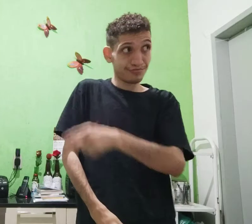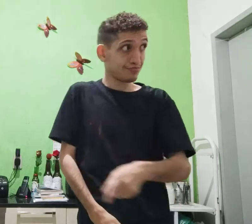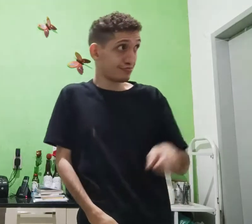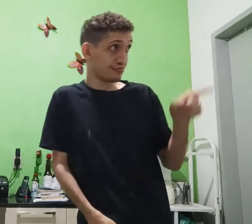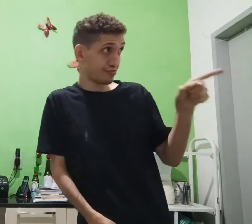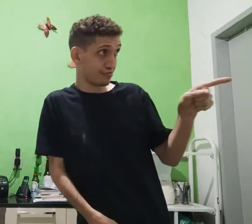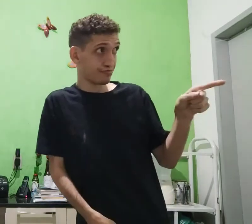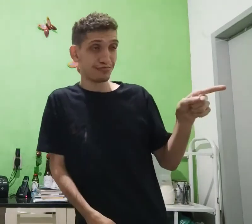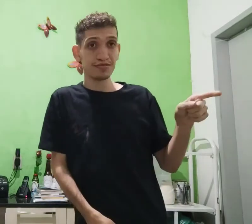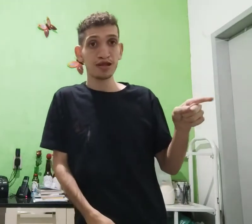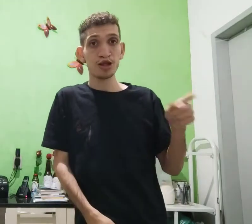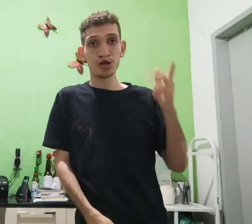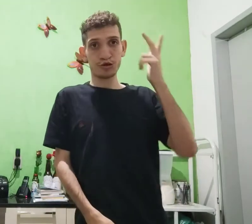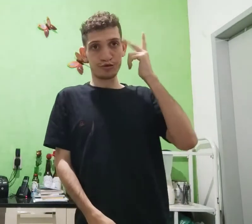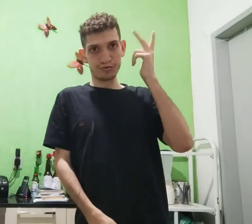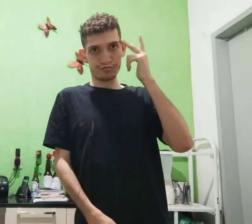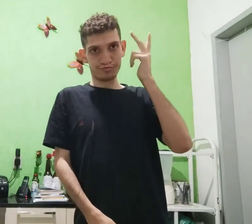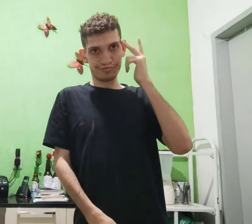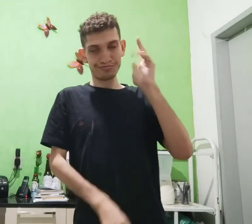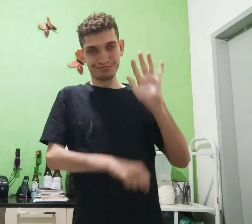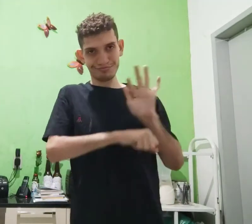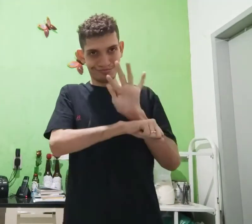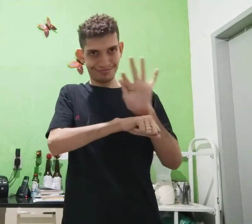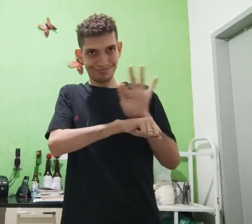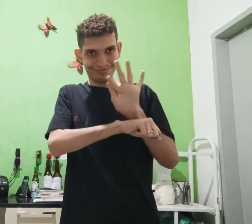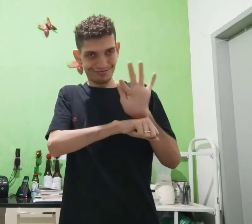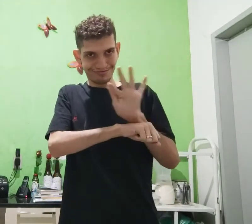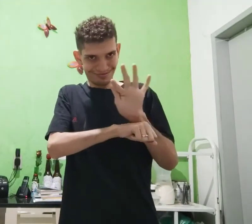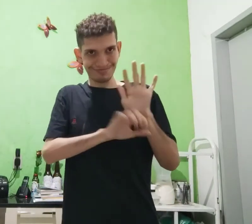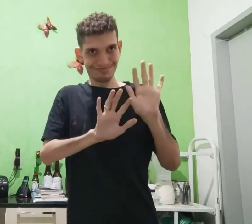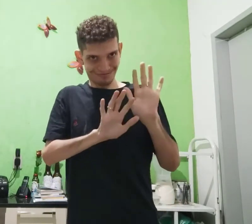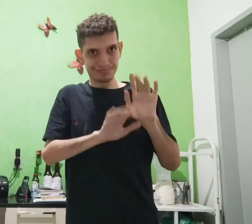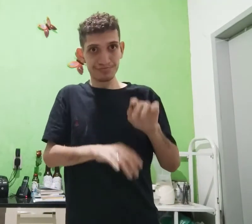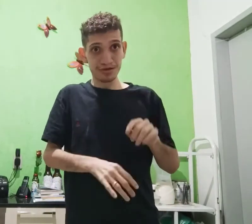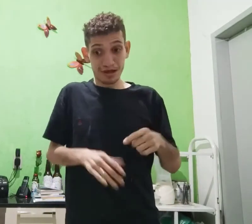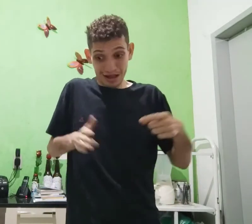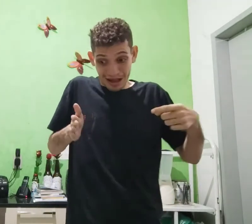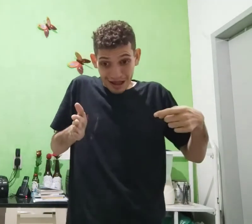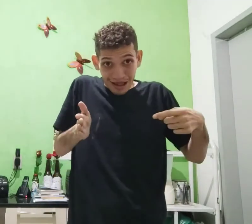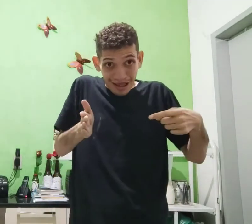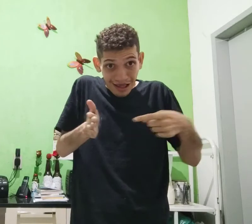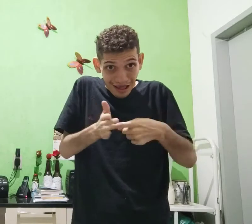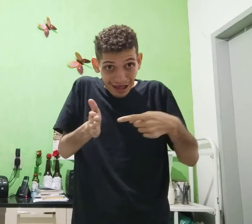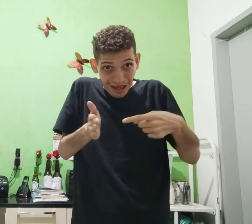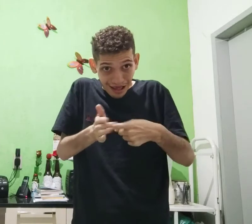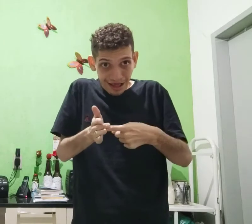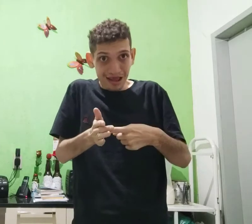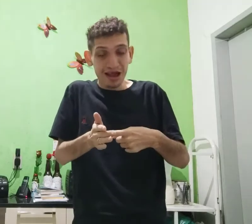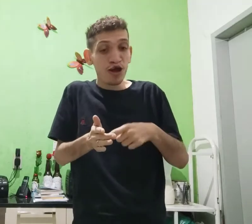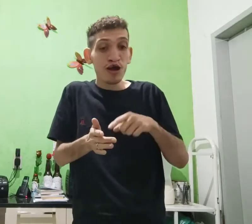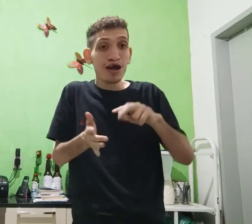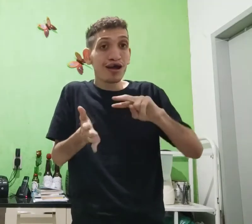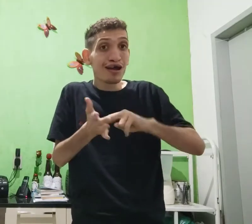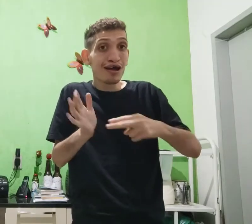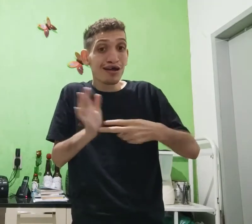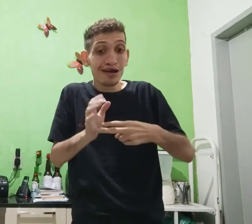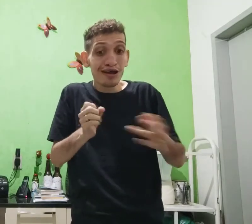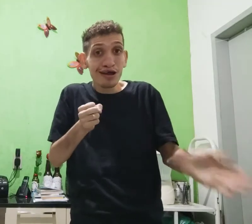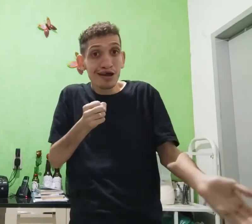Sinaliza ele ou ela, normal, formalmente. Isso daqui, ele ou